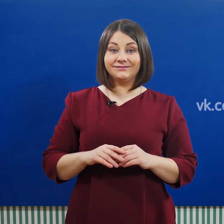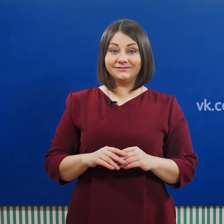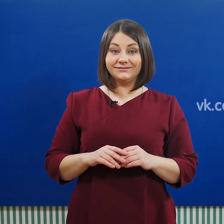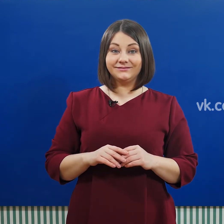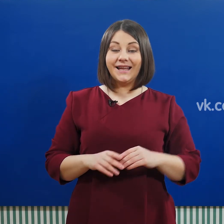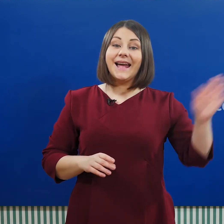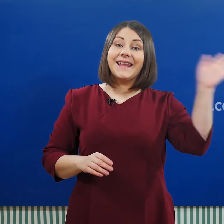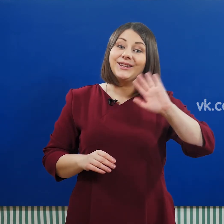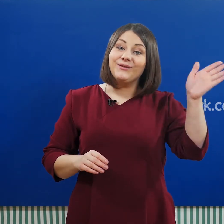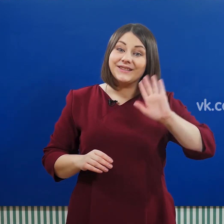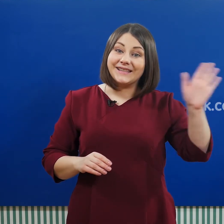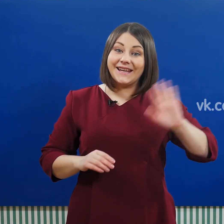До новых встреч!